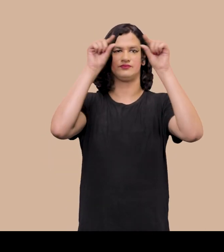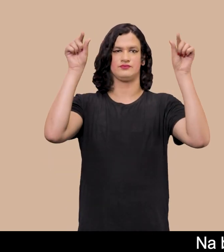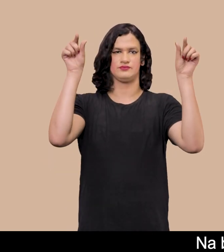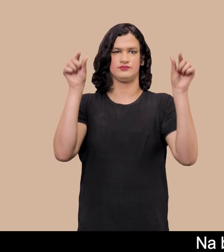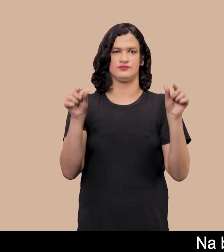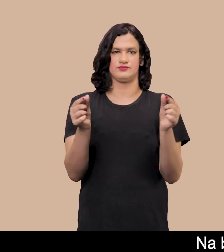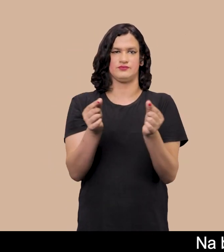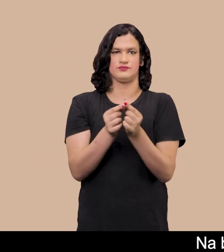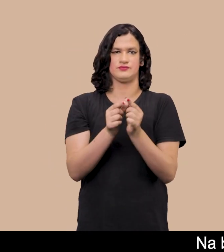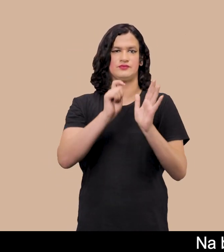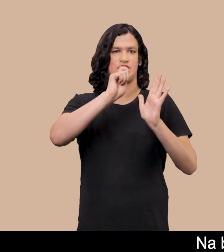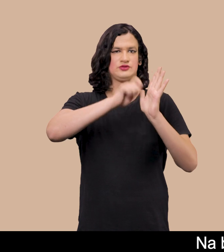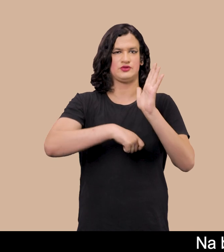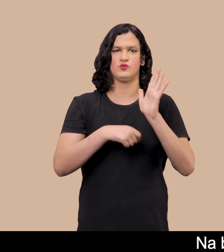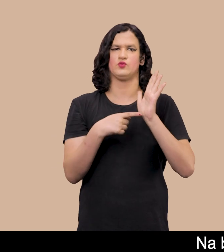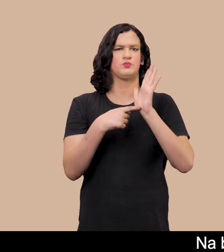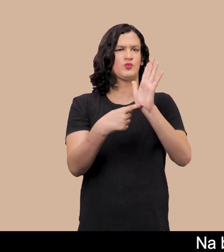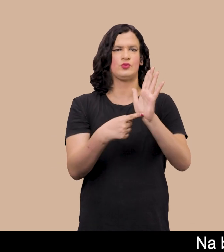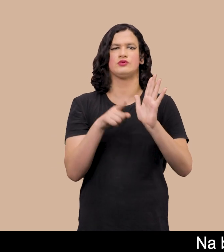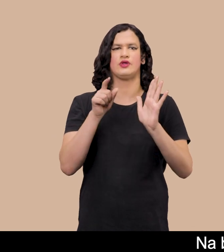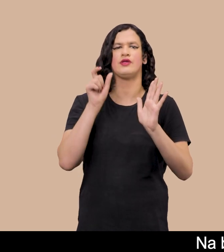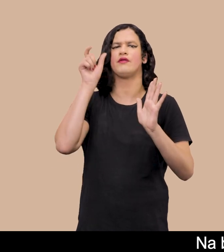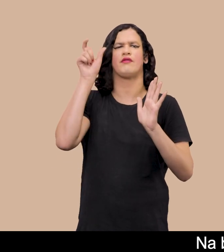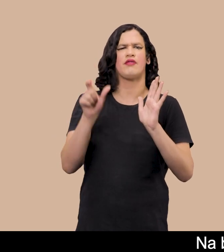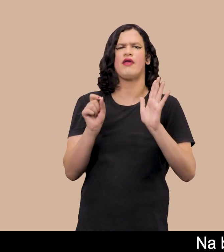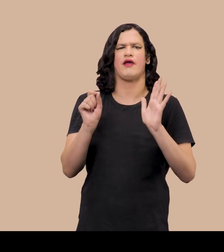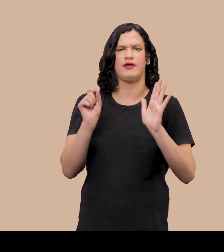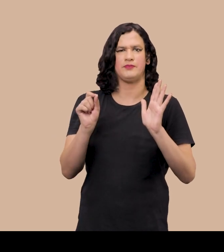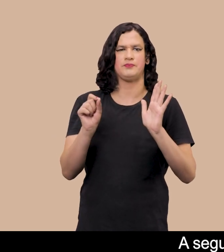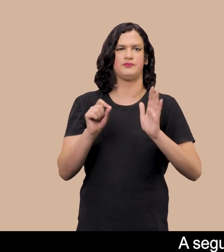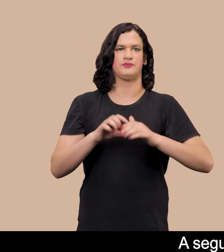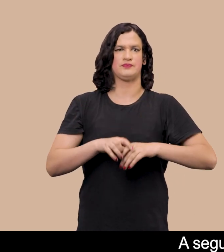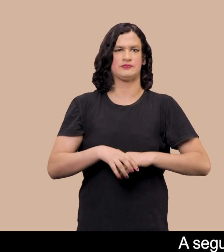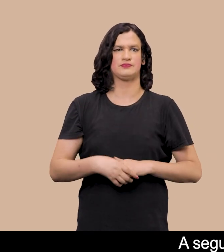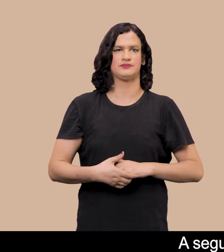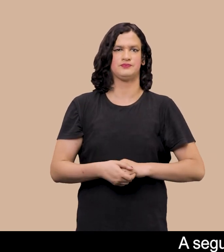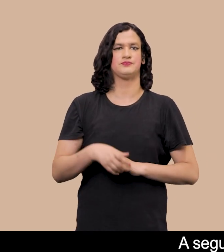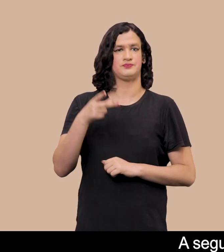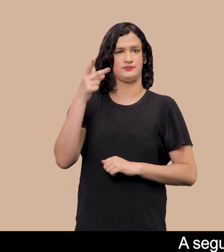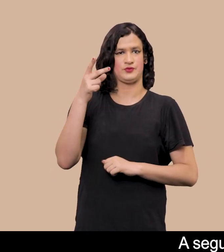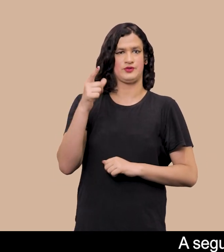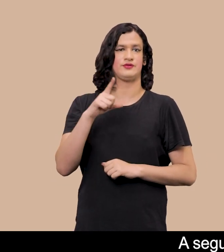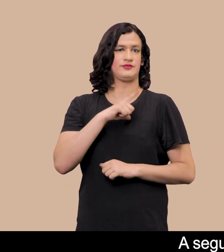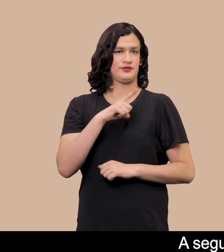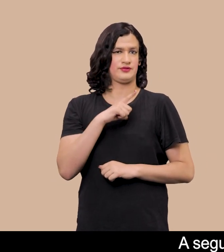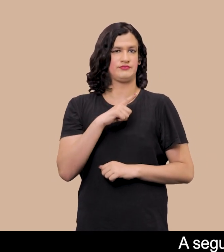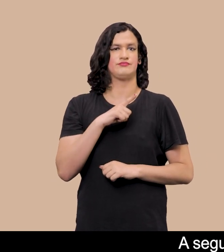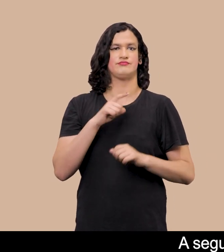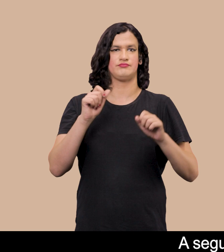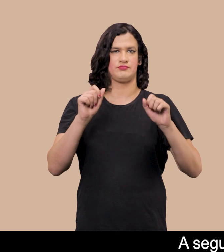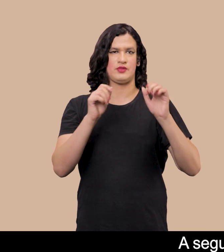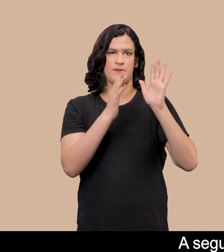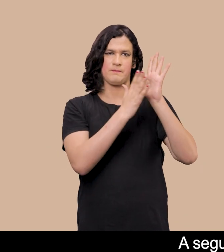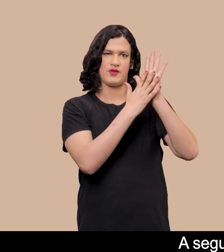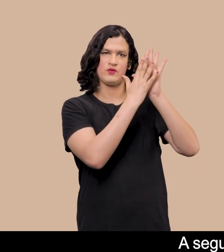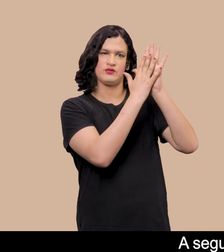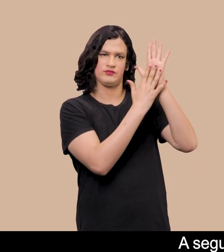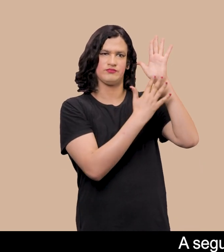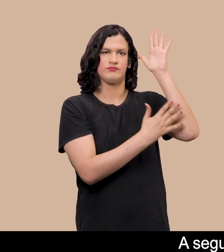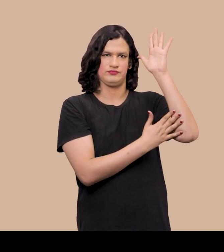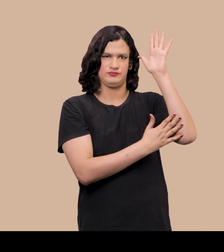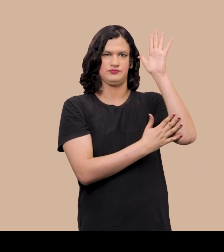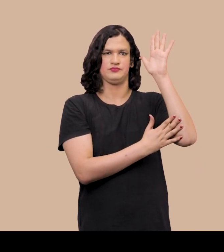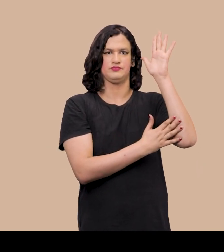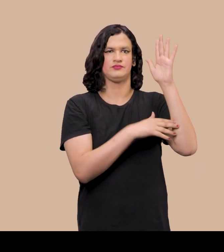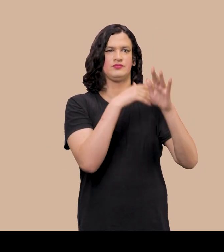Na borda, uma assinatura que não revela o nome do homem A segunda delas traz as mãos e parte do antebraço de